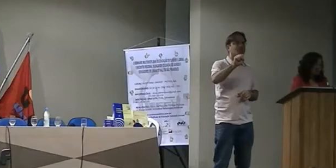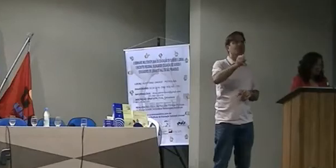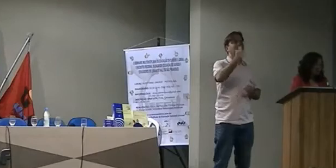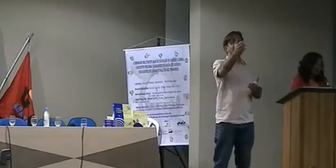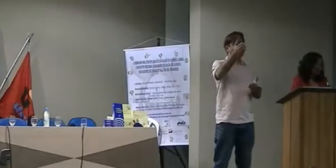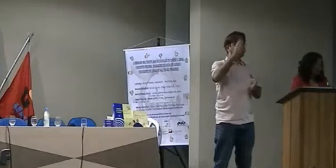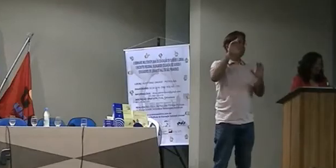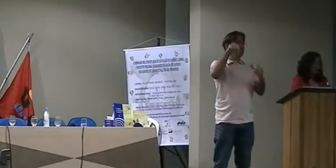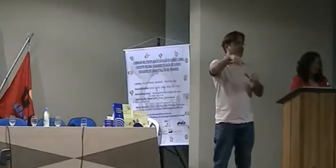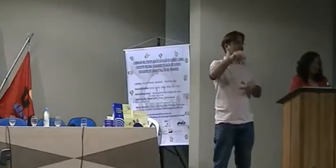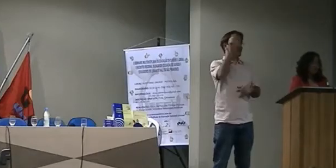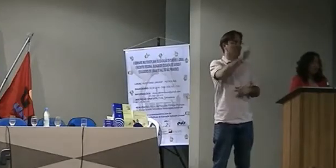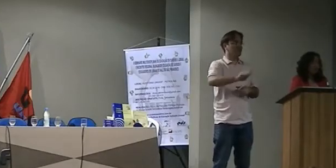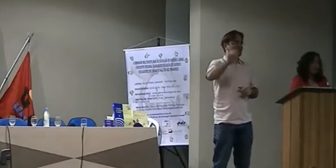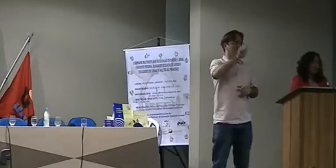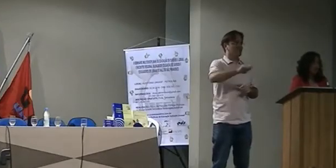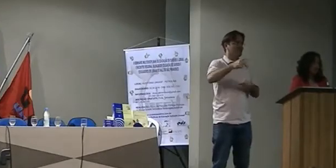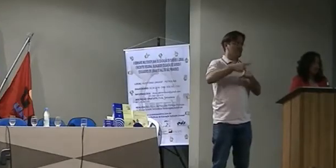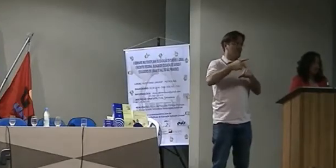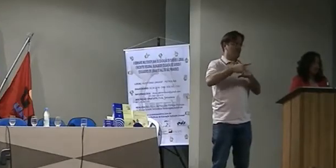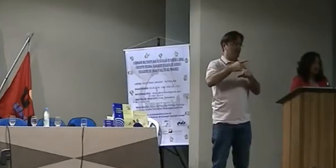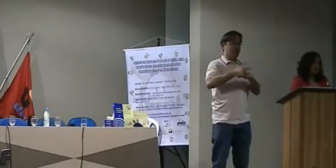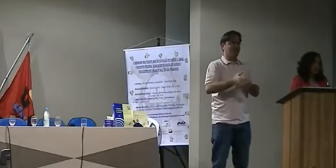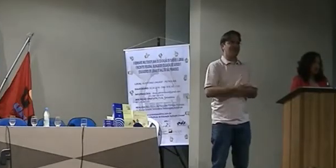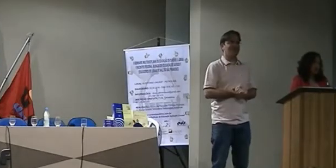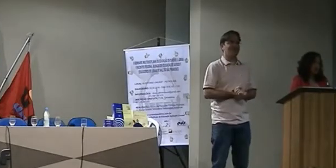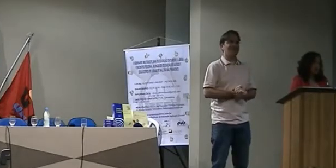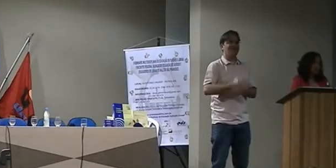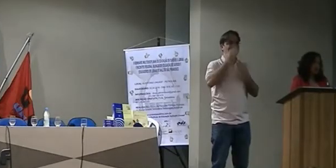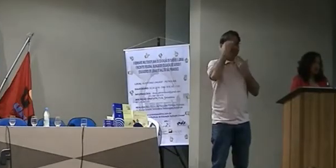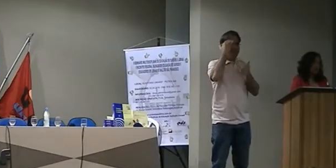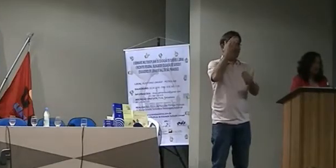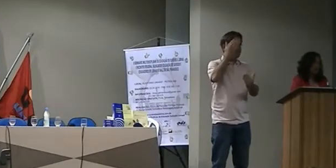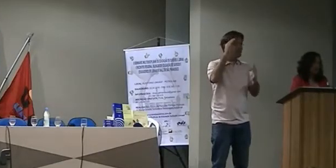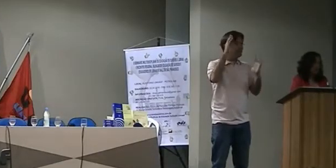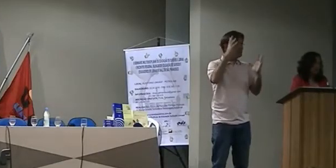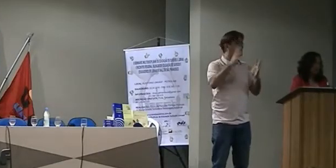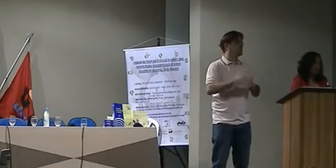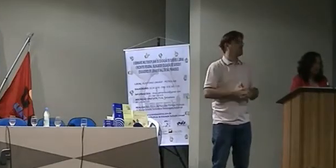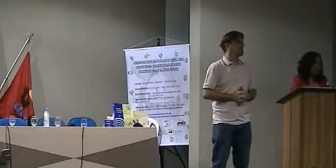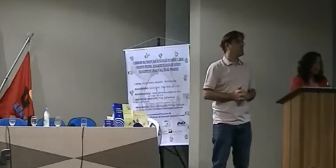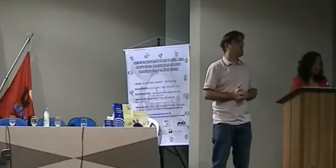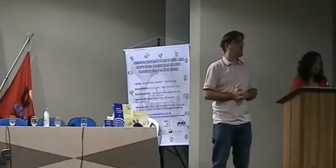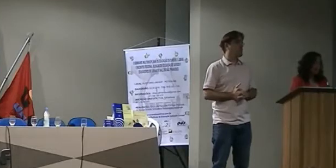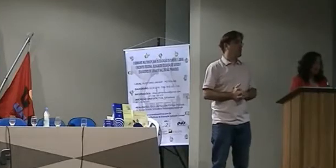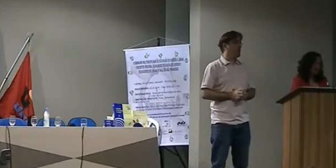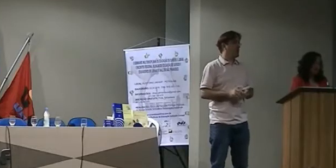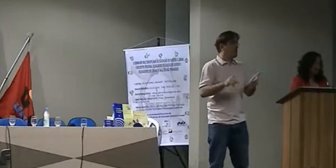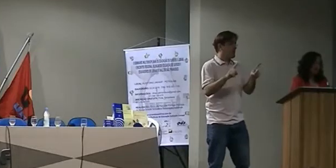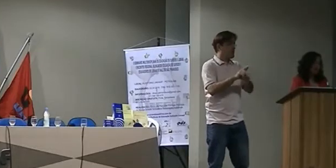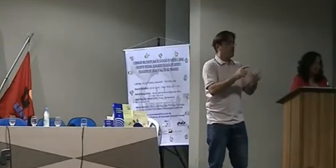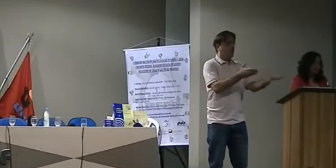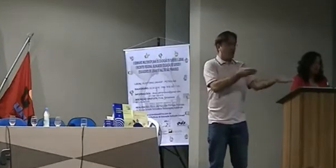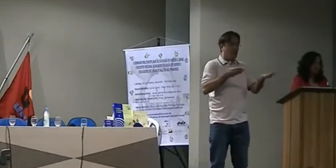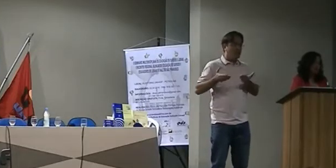Convido a palestrante, professora Sebastiana Costa e o facilitador, professor Adriano